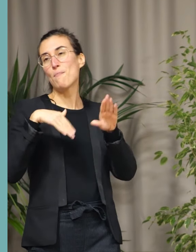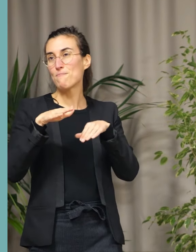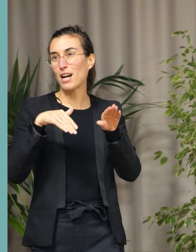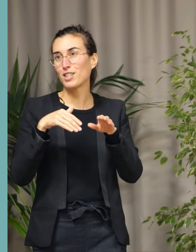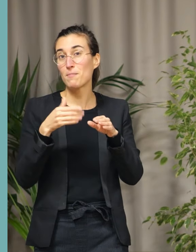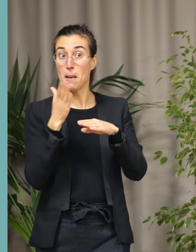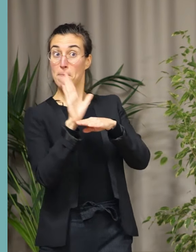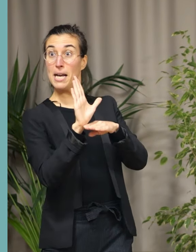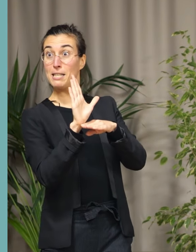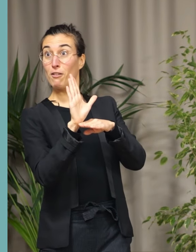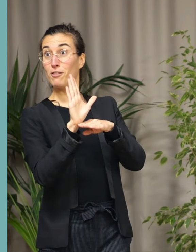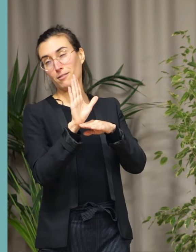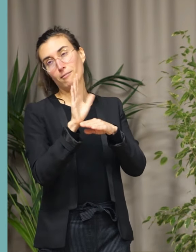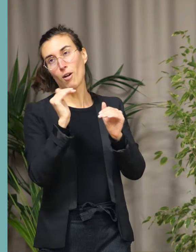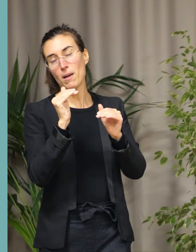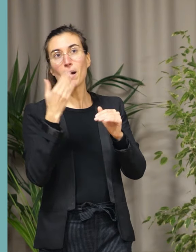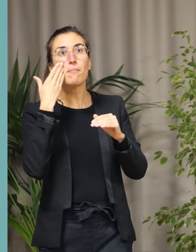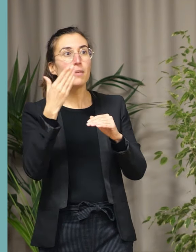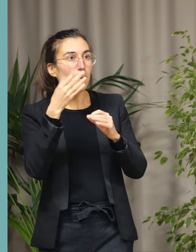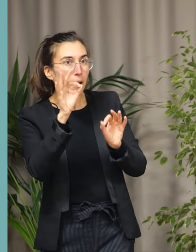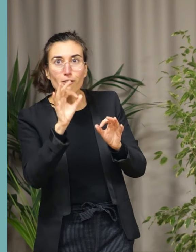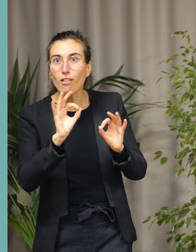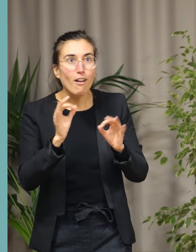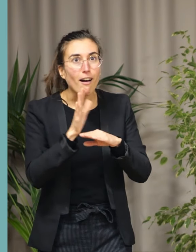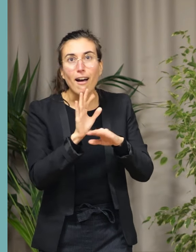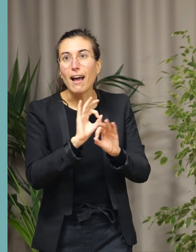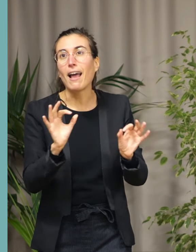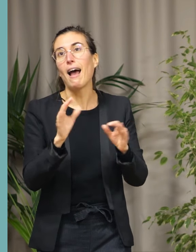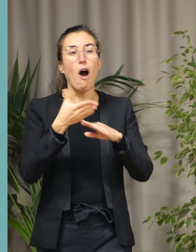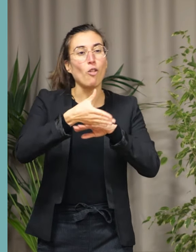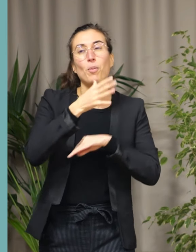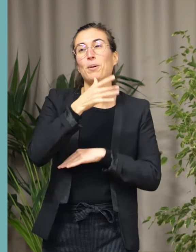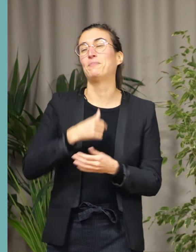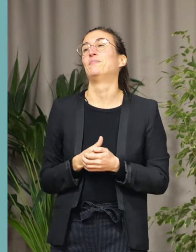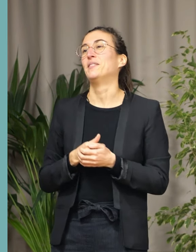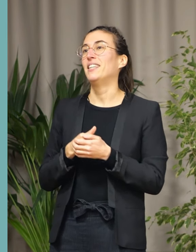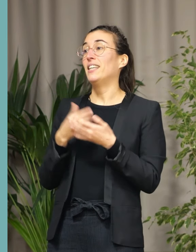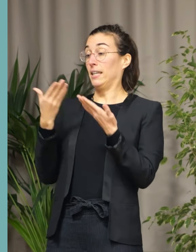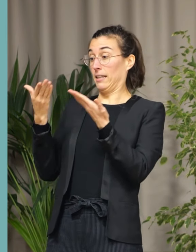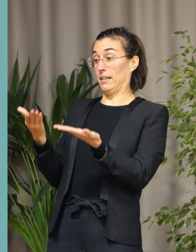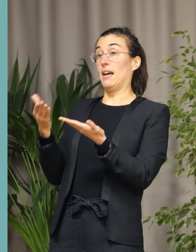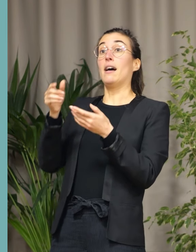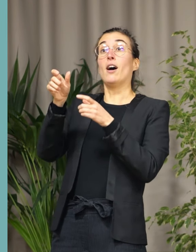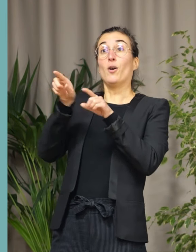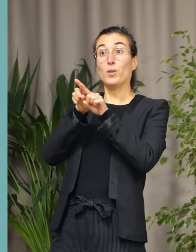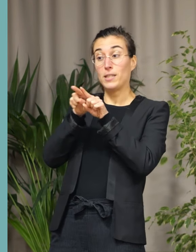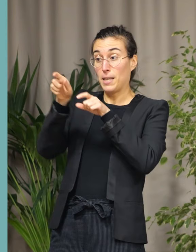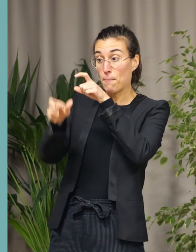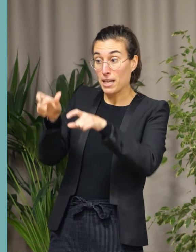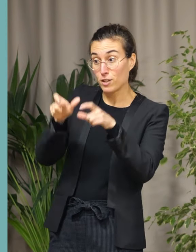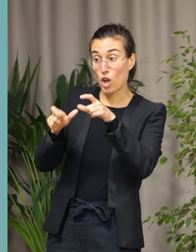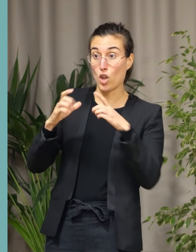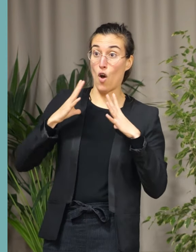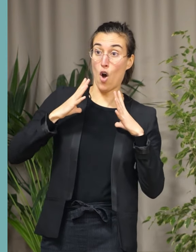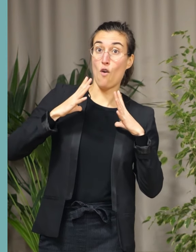présentez quelque chose parce que vous ne me rentrez pas. Un grand merci au groupe de volontaires qui, le troisième